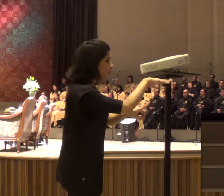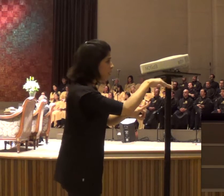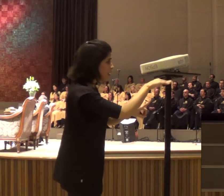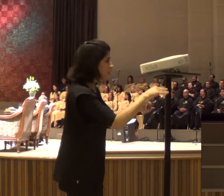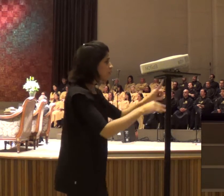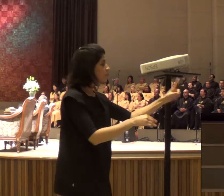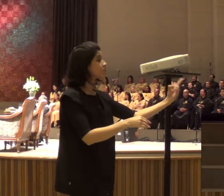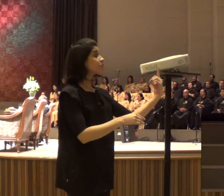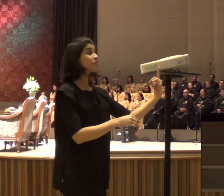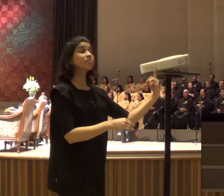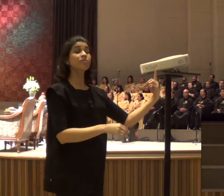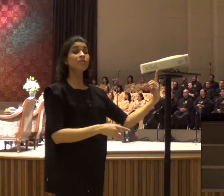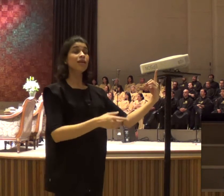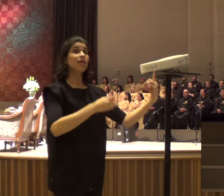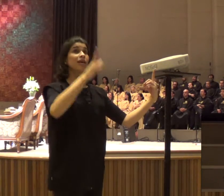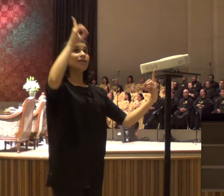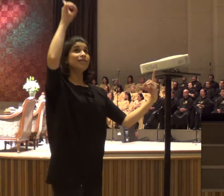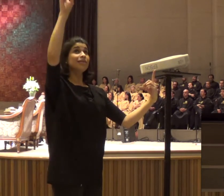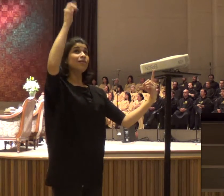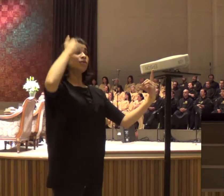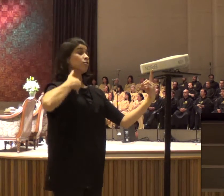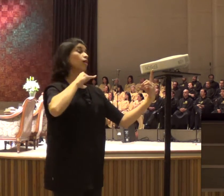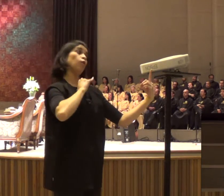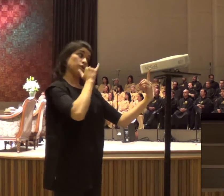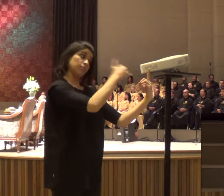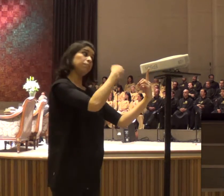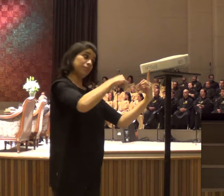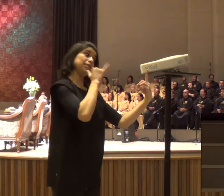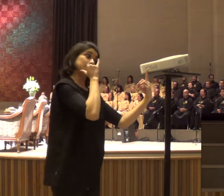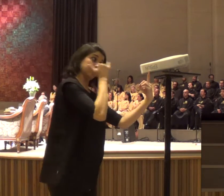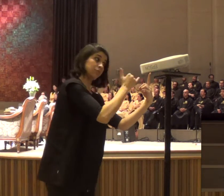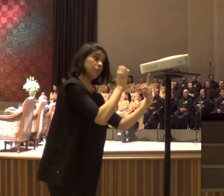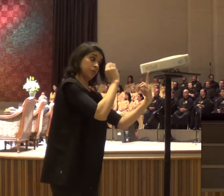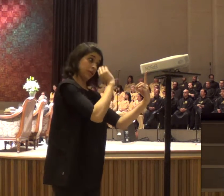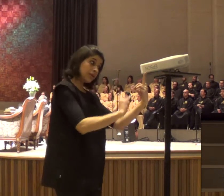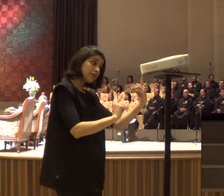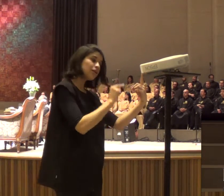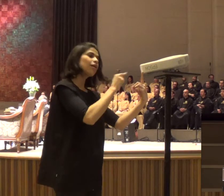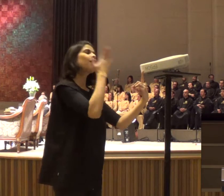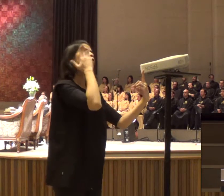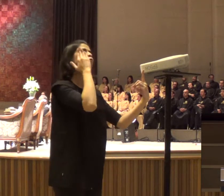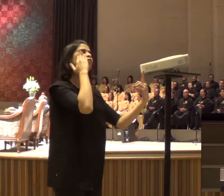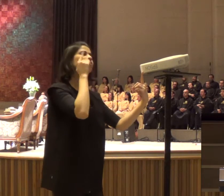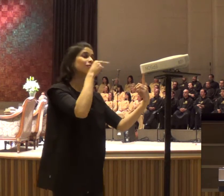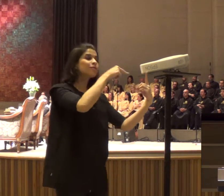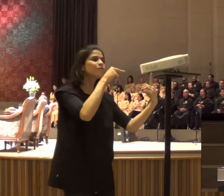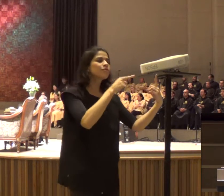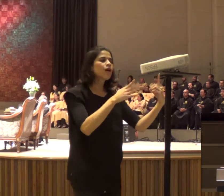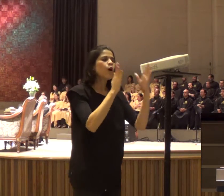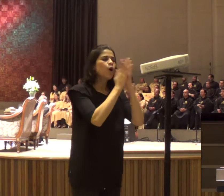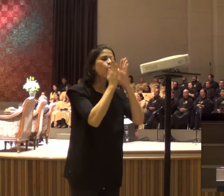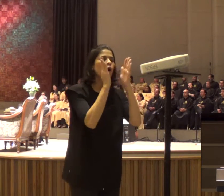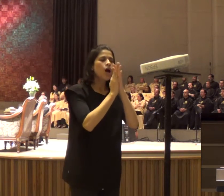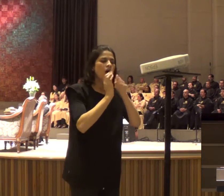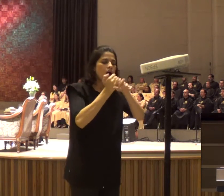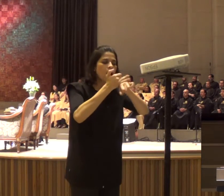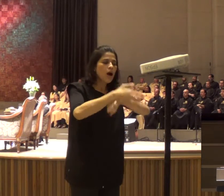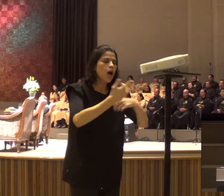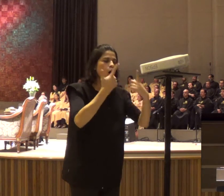eu tenho uma palavra de Deus para a senhora, a senhora passou o dia orando, e chorando, e Deus mandou